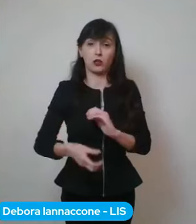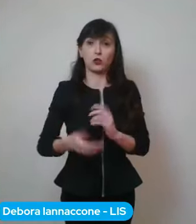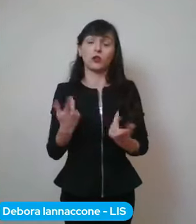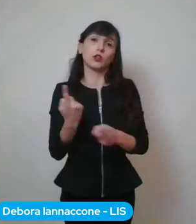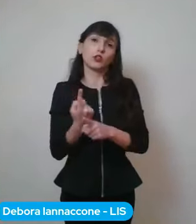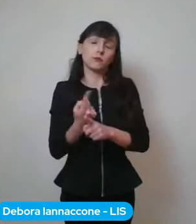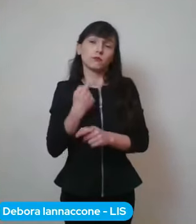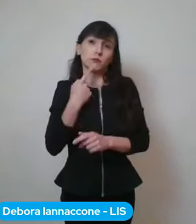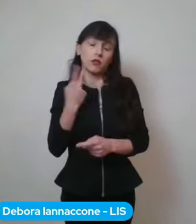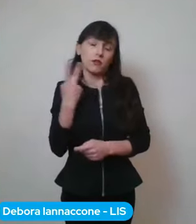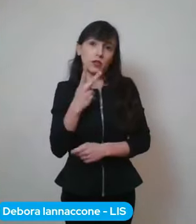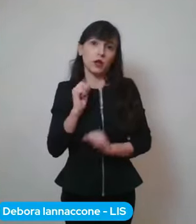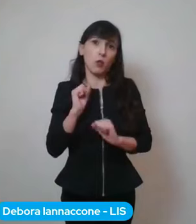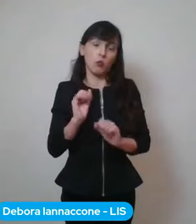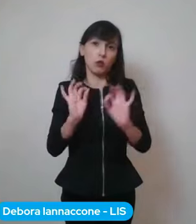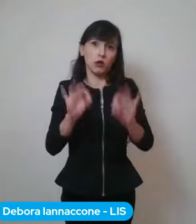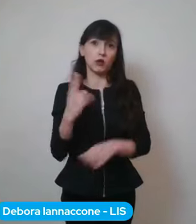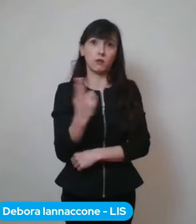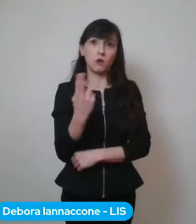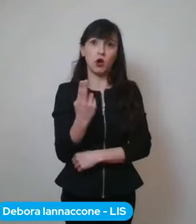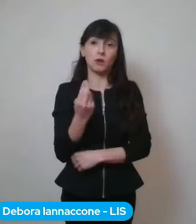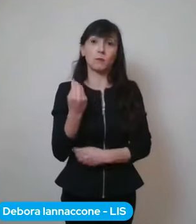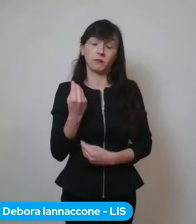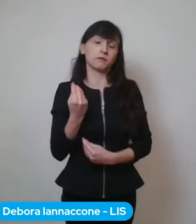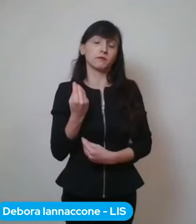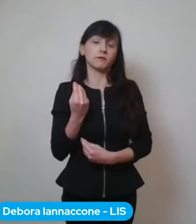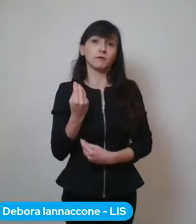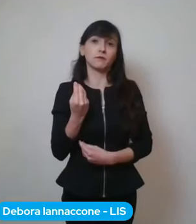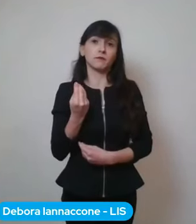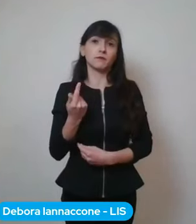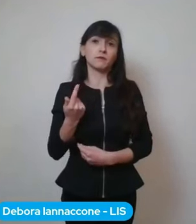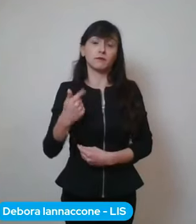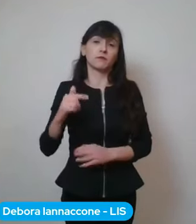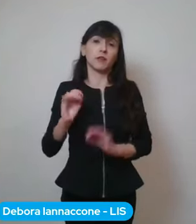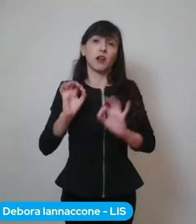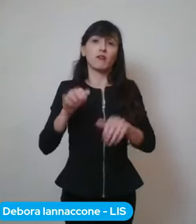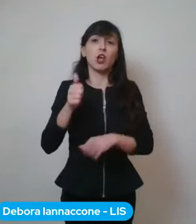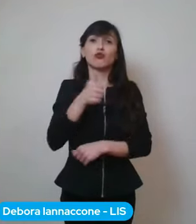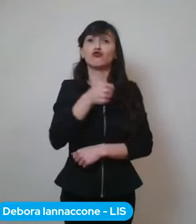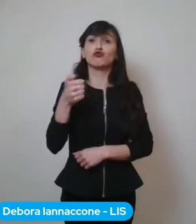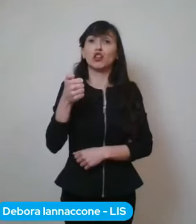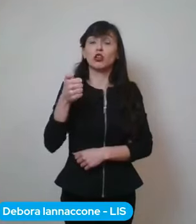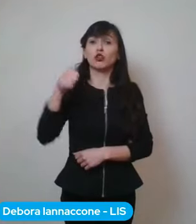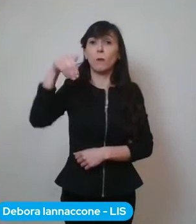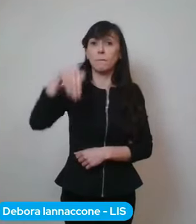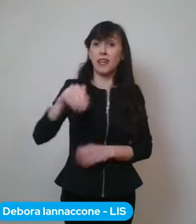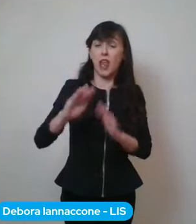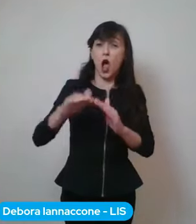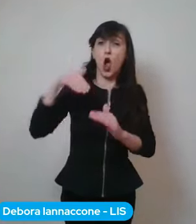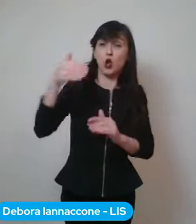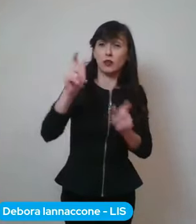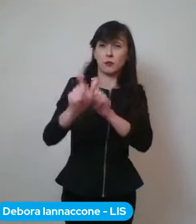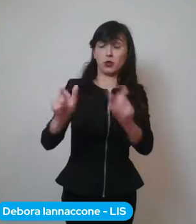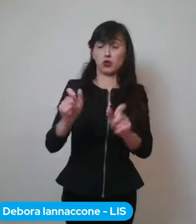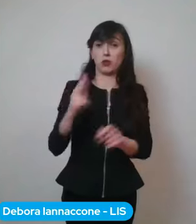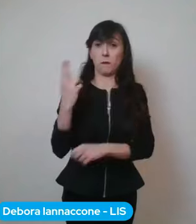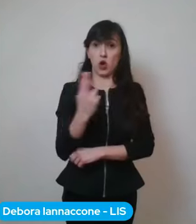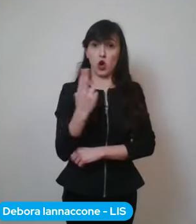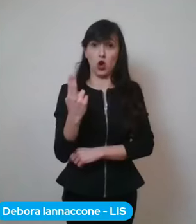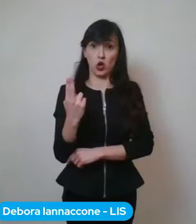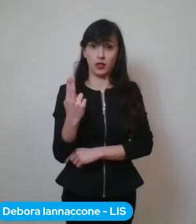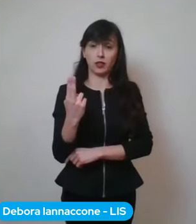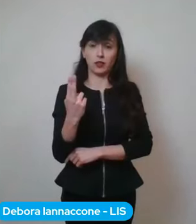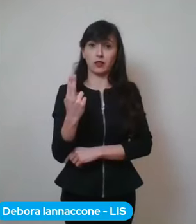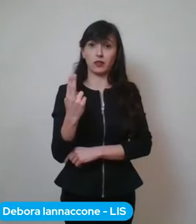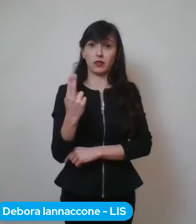mortali, perché abbiamo raggiunto il numero di centomila, oltre i centomila morti in